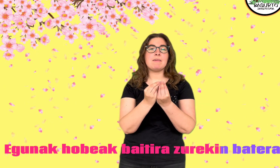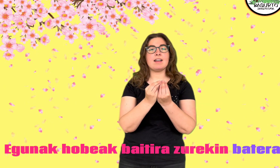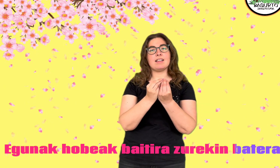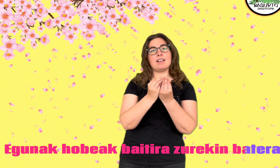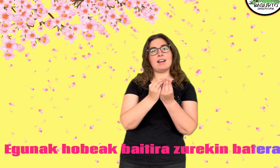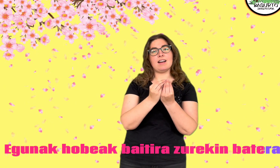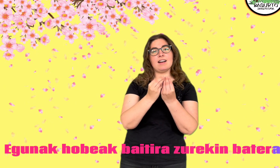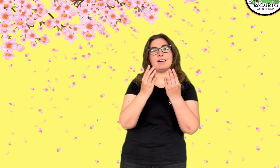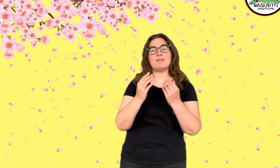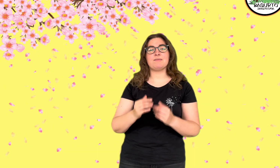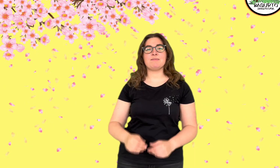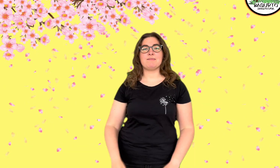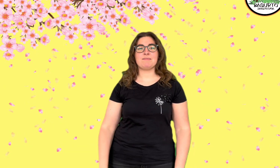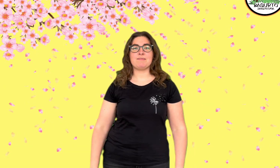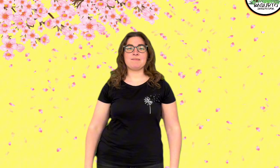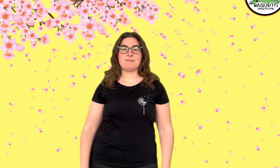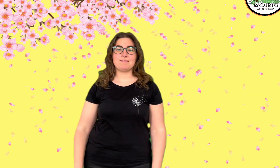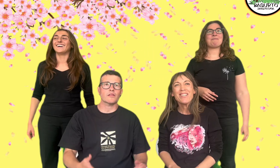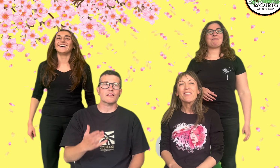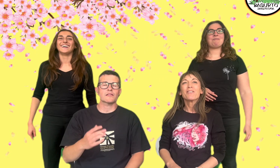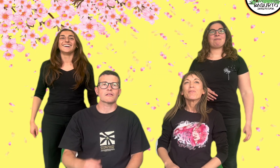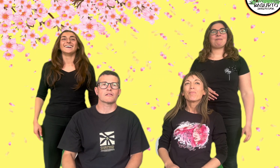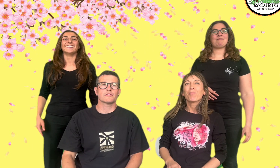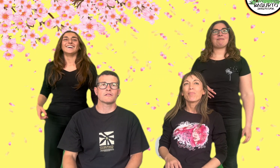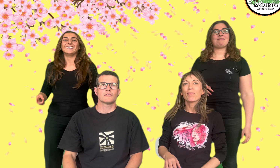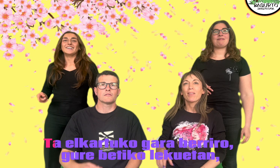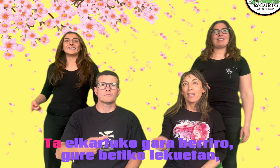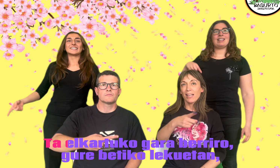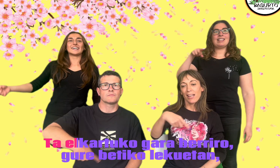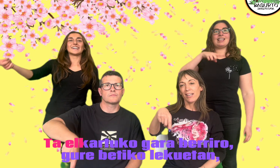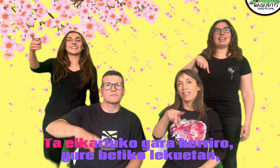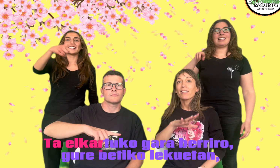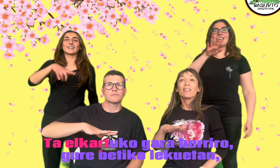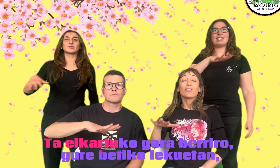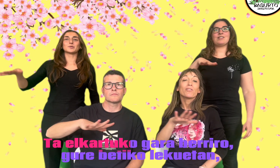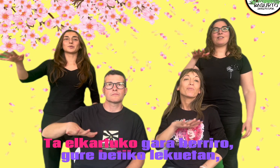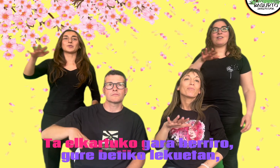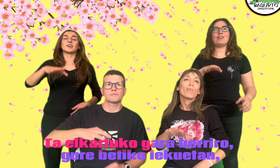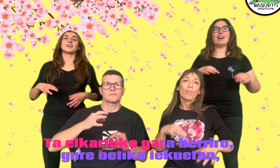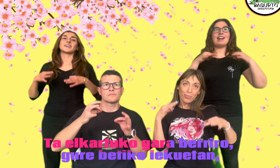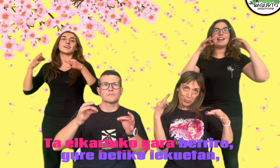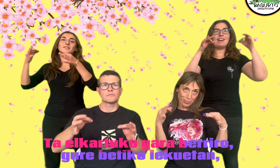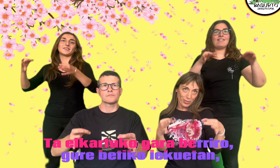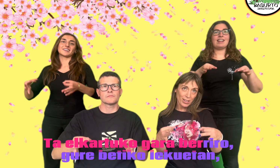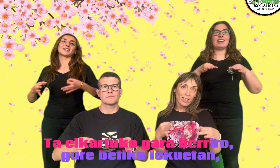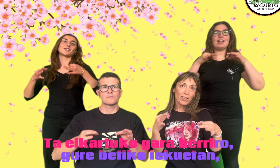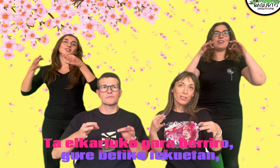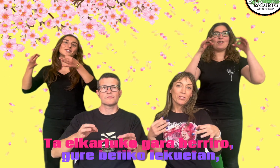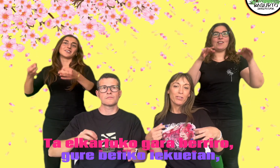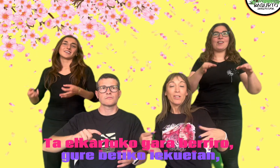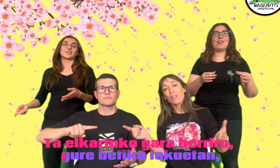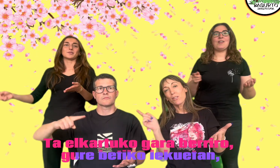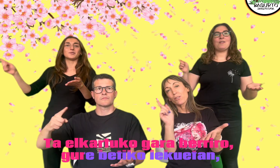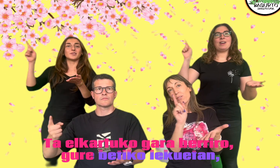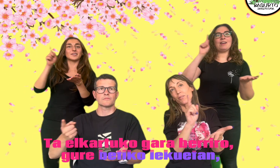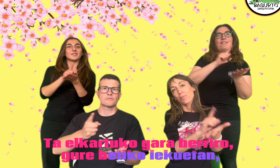batera Ta elkartuko gara berriro gure betiko